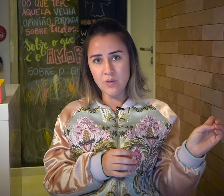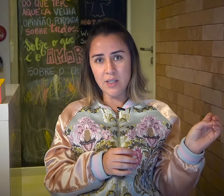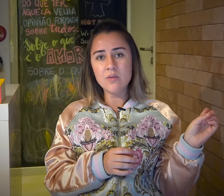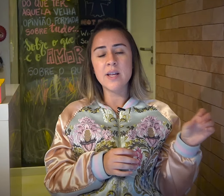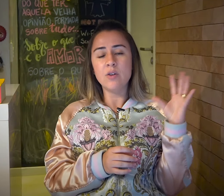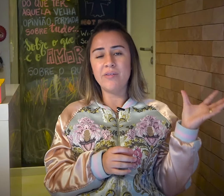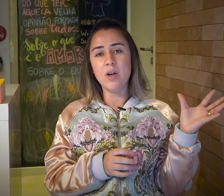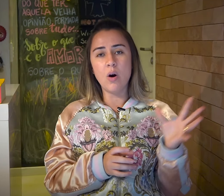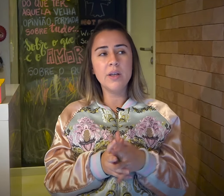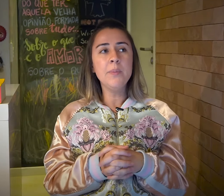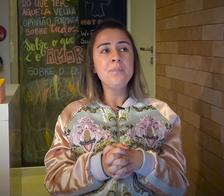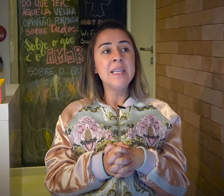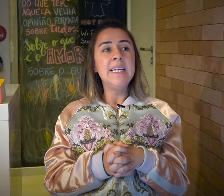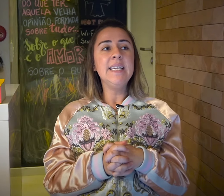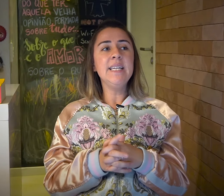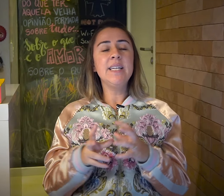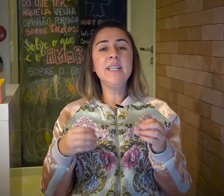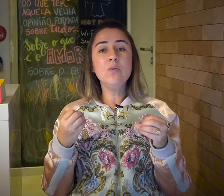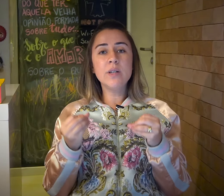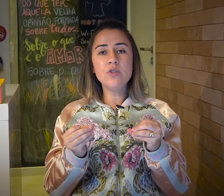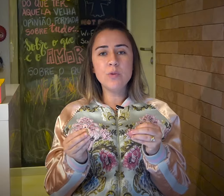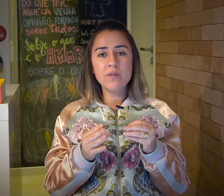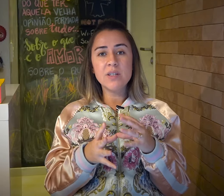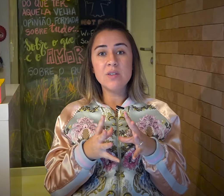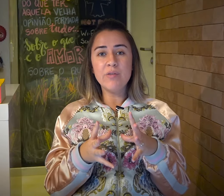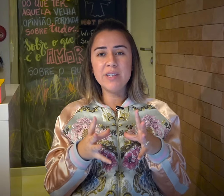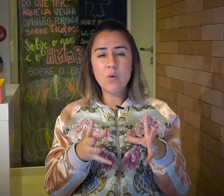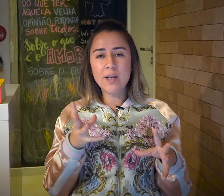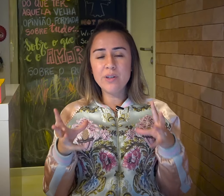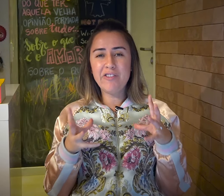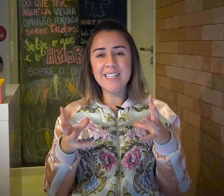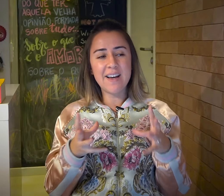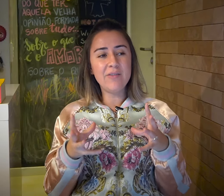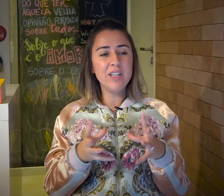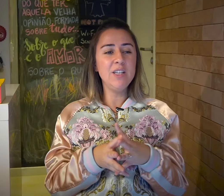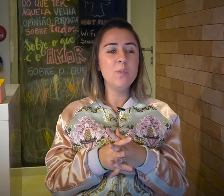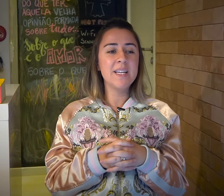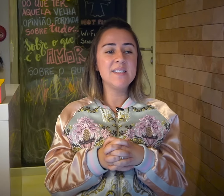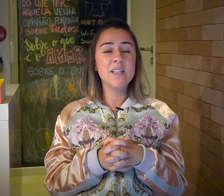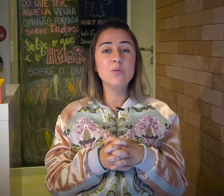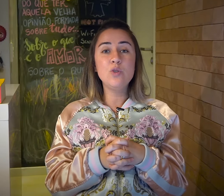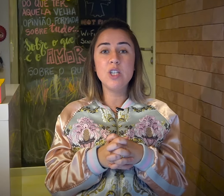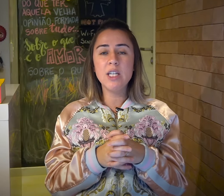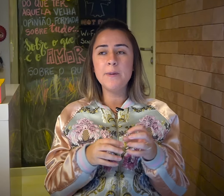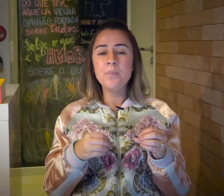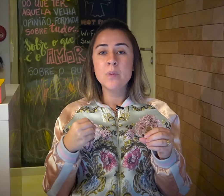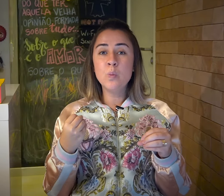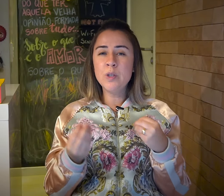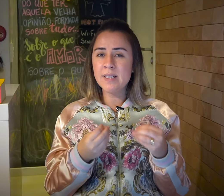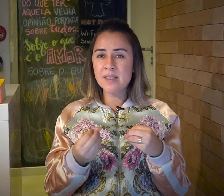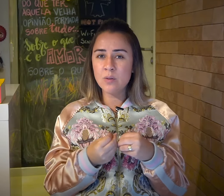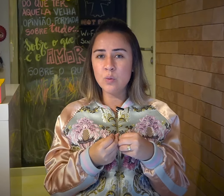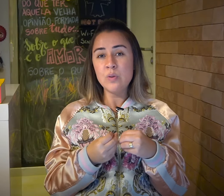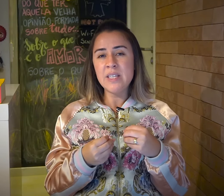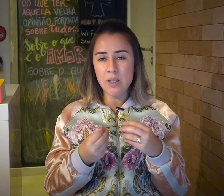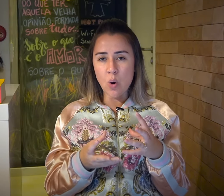Unidos, em Nova York, e que no ano de 1994 enfrentava ali uma questão de mudança do CEO,